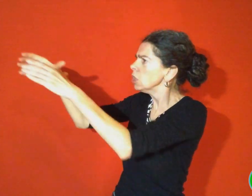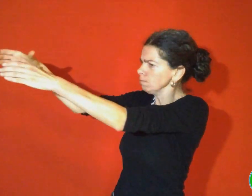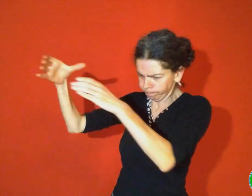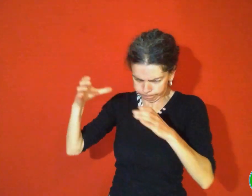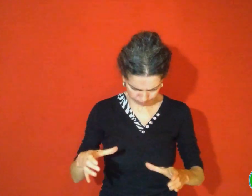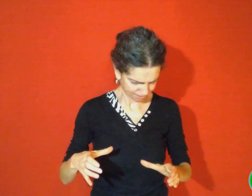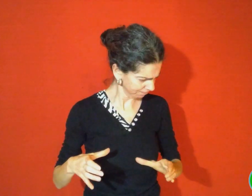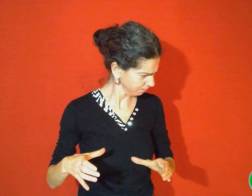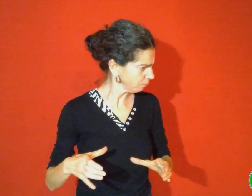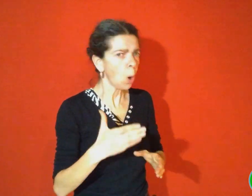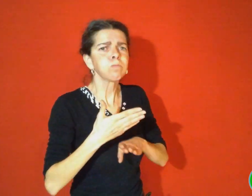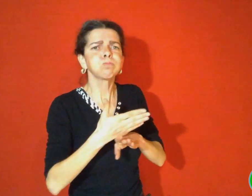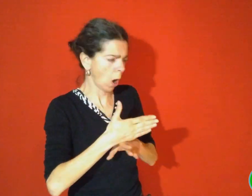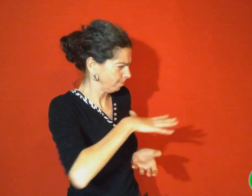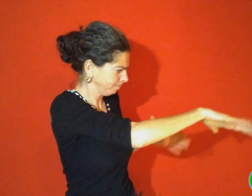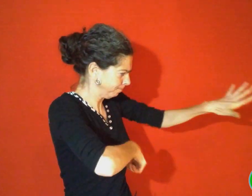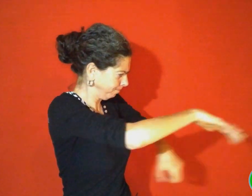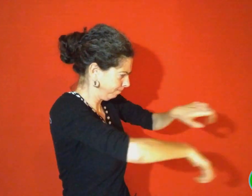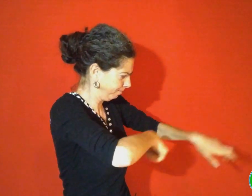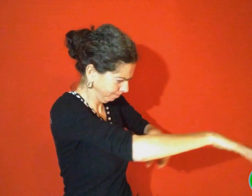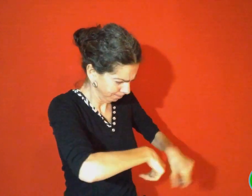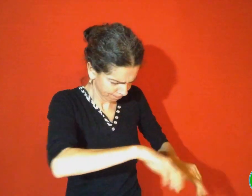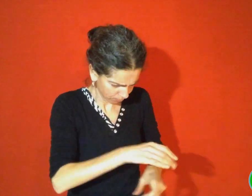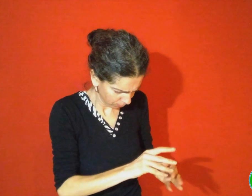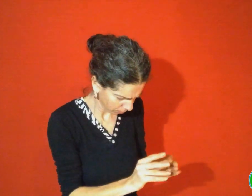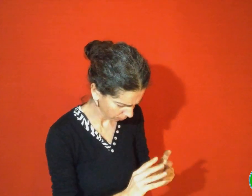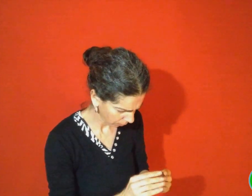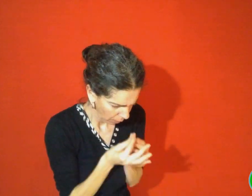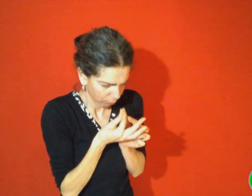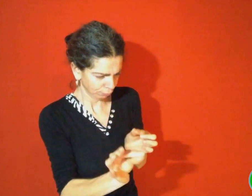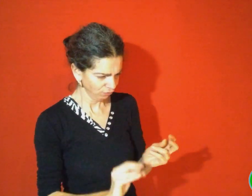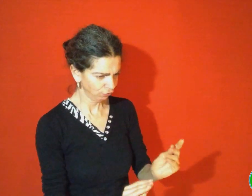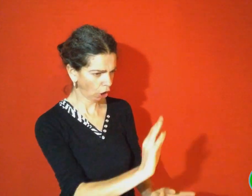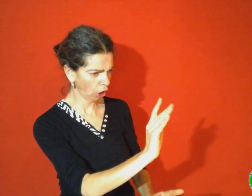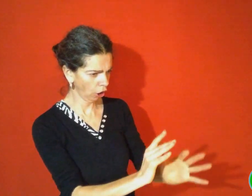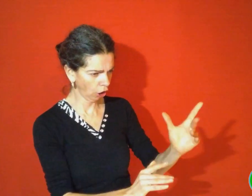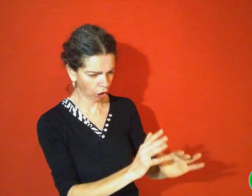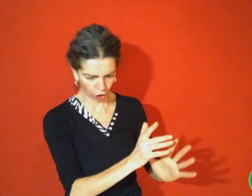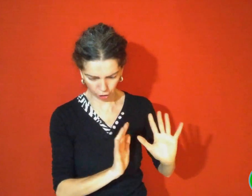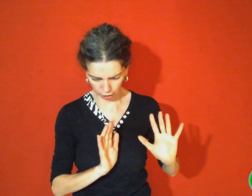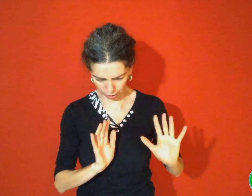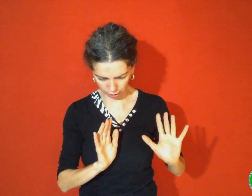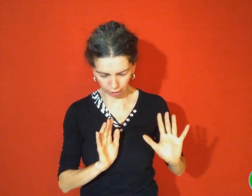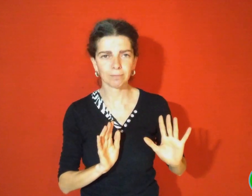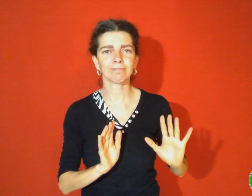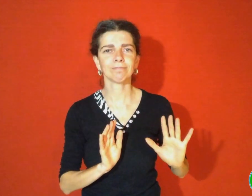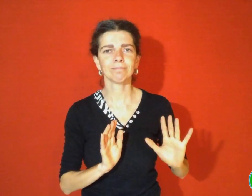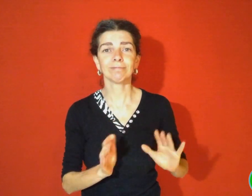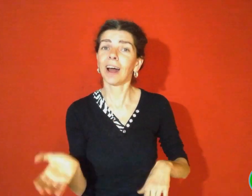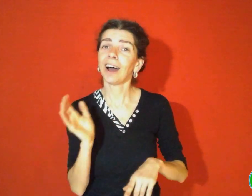elle prit quelques pots dans la charrette, rassembla quelques branches de bois mort, fit du feu et